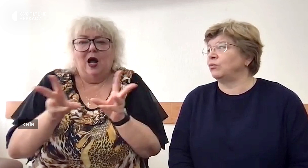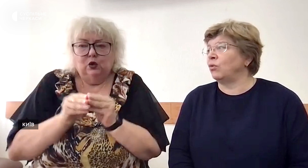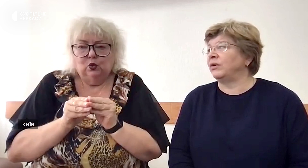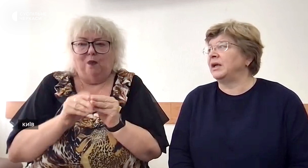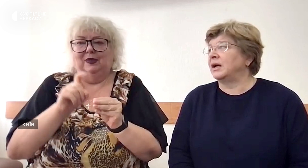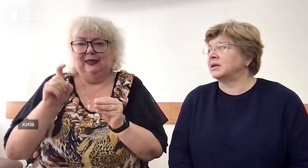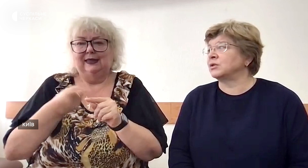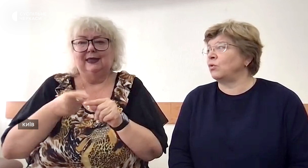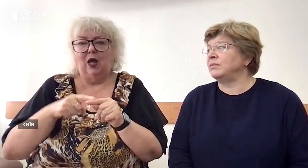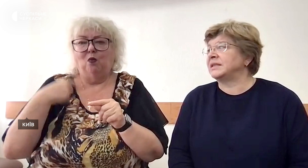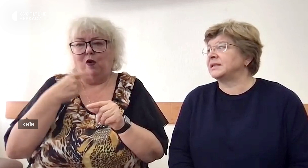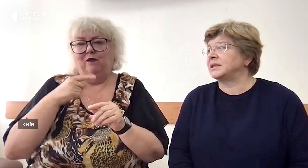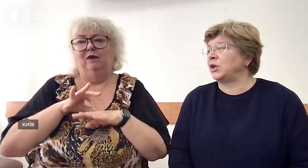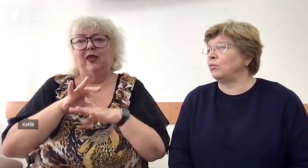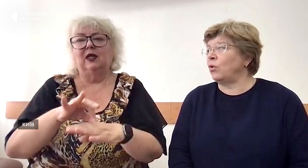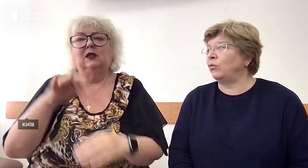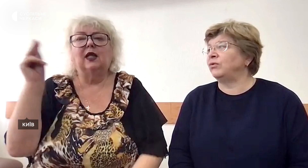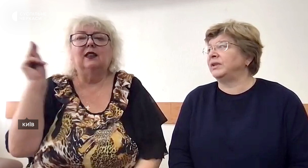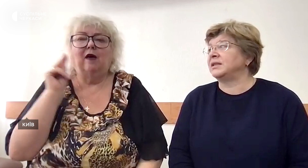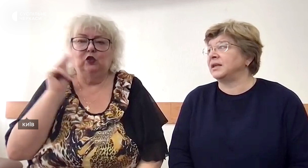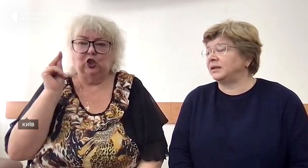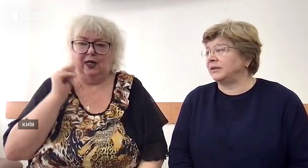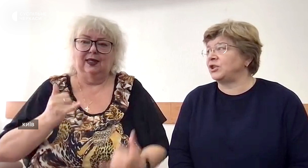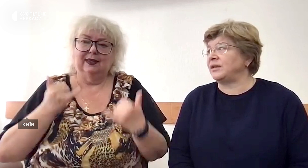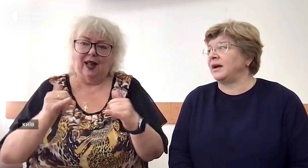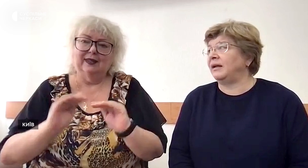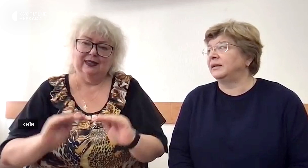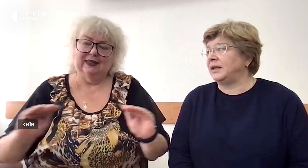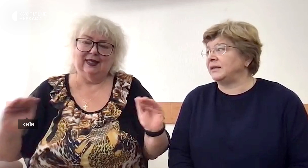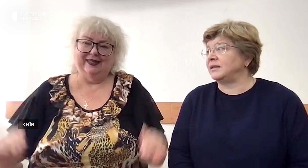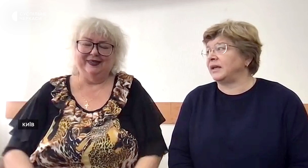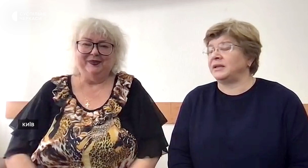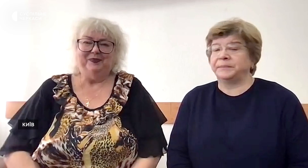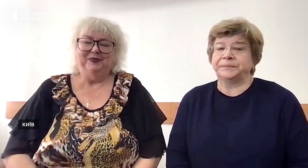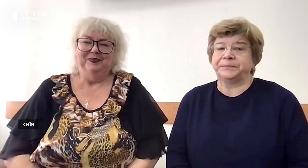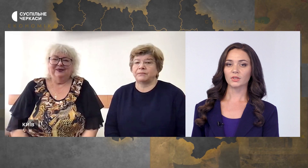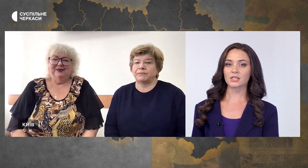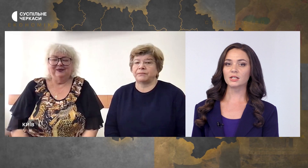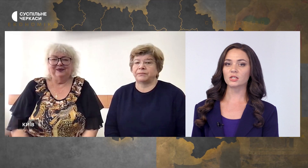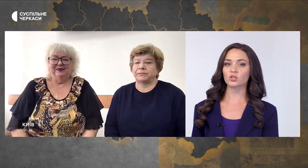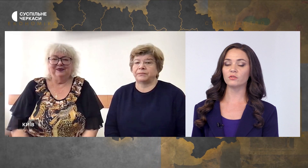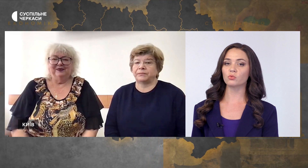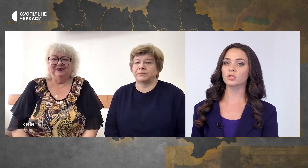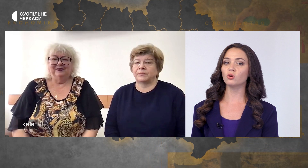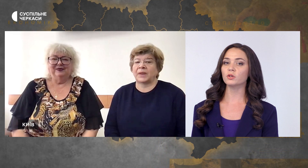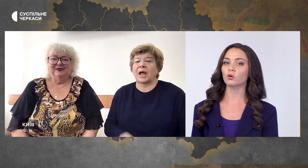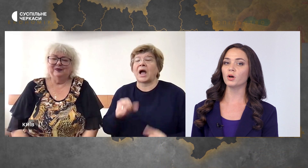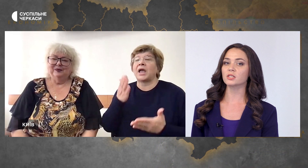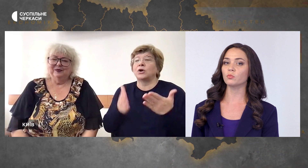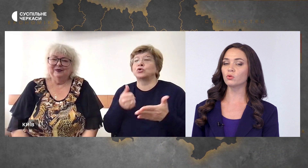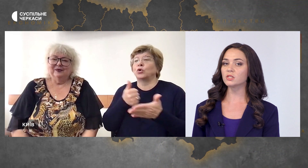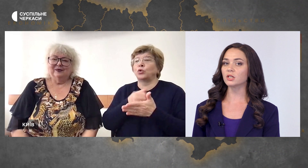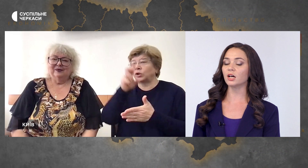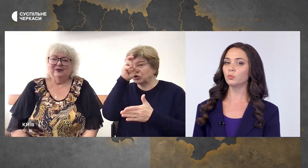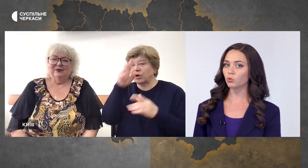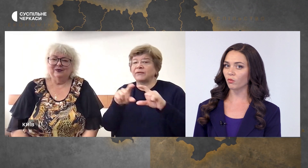жестової мови. Разом з цією мовою ведеться навчання для дітей. Наскільки державні установи і